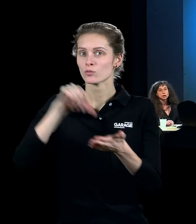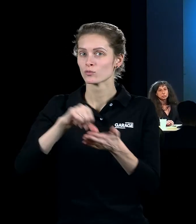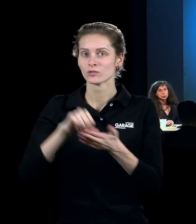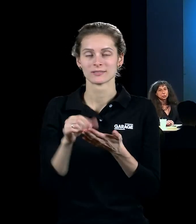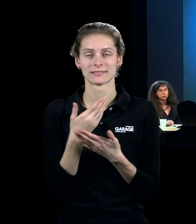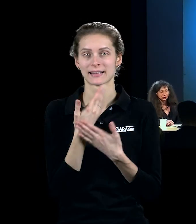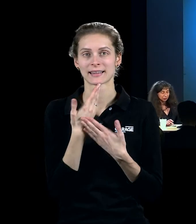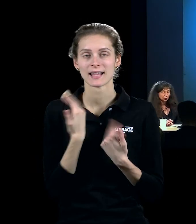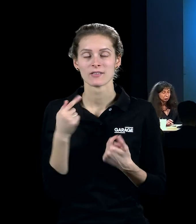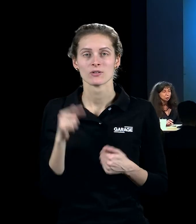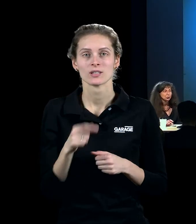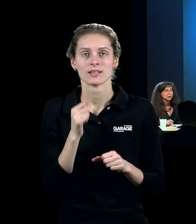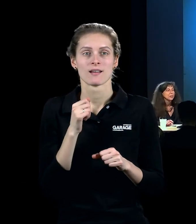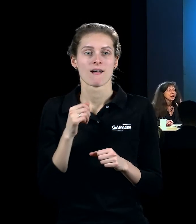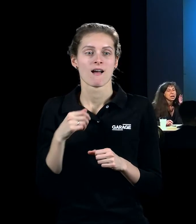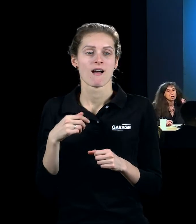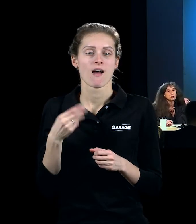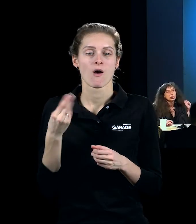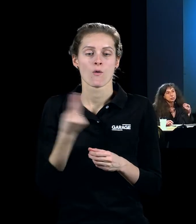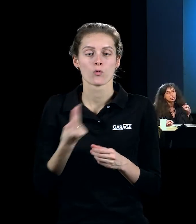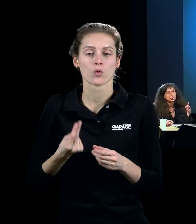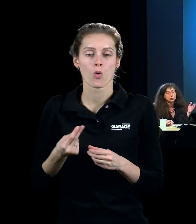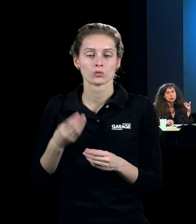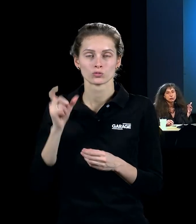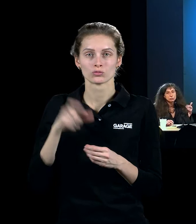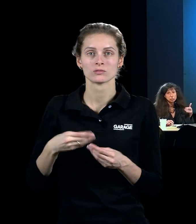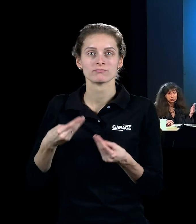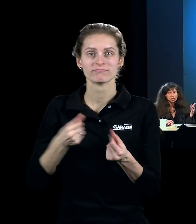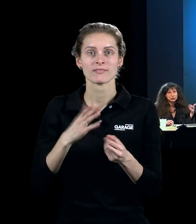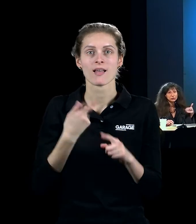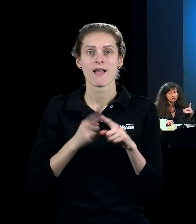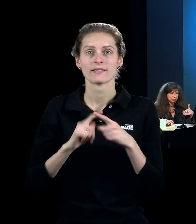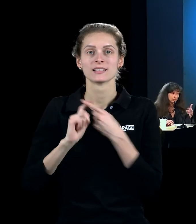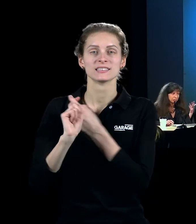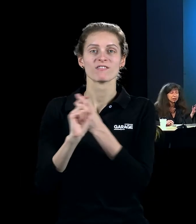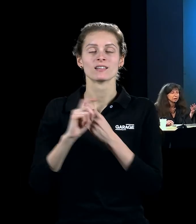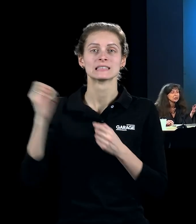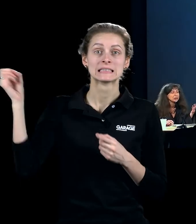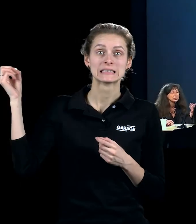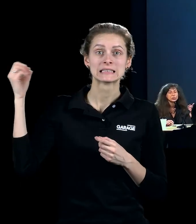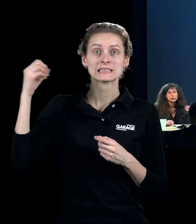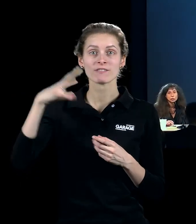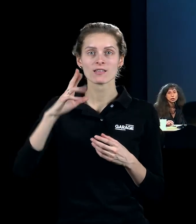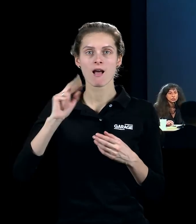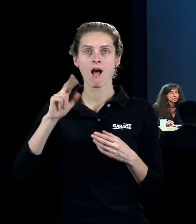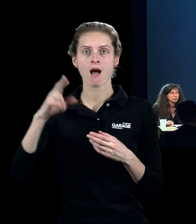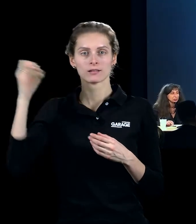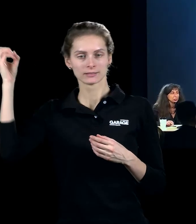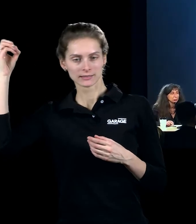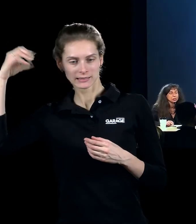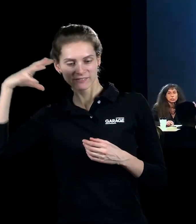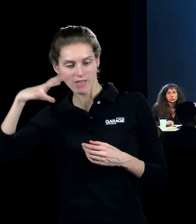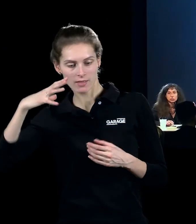физической вовлеченности художника. А работает там свет, то, как эта поверхность отражает свет, то, как она,